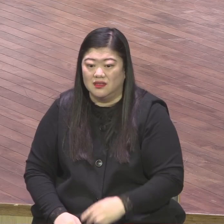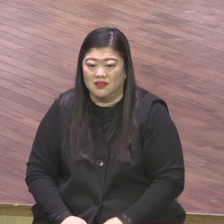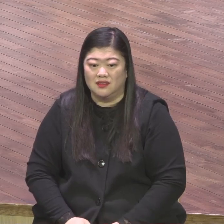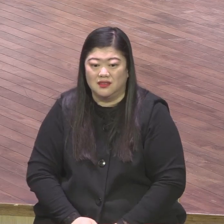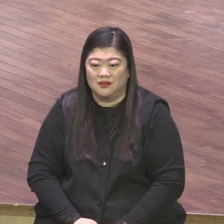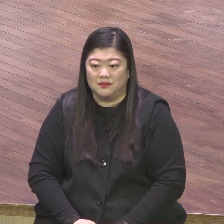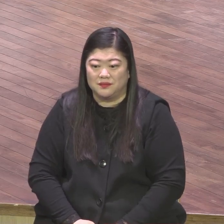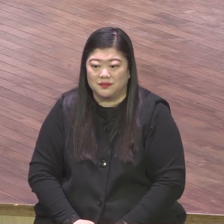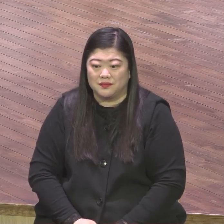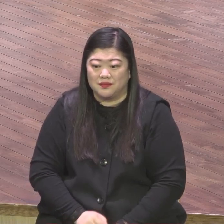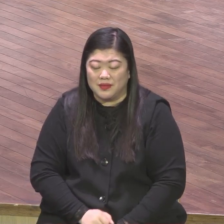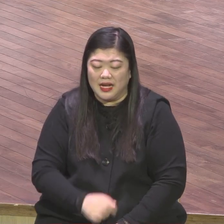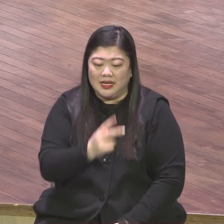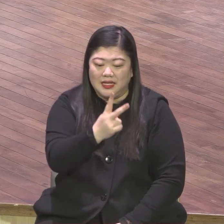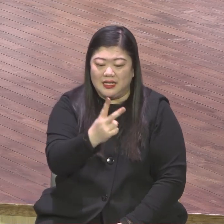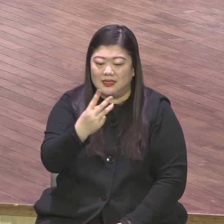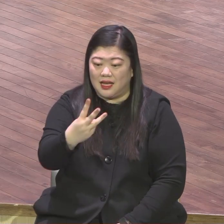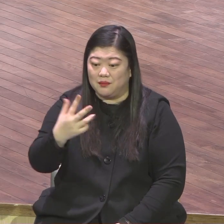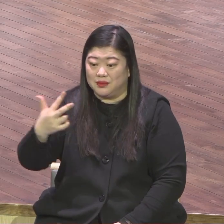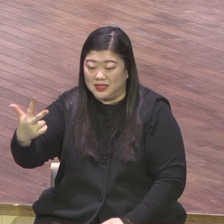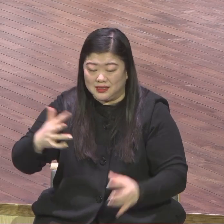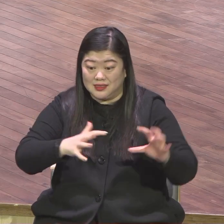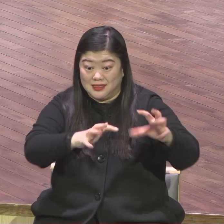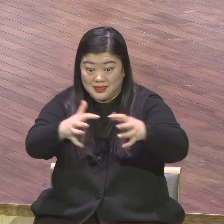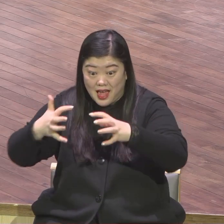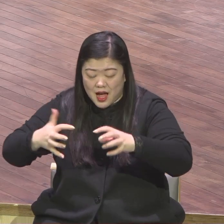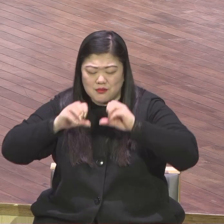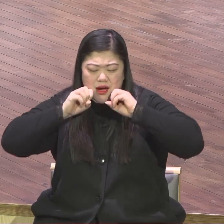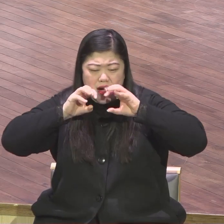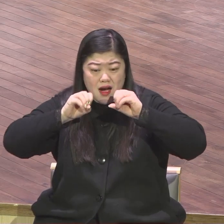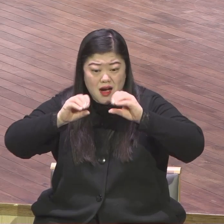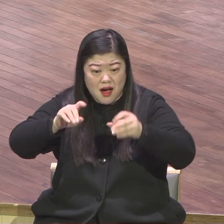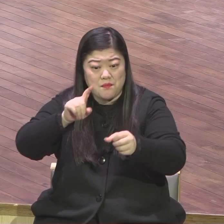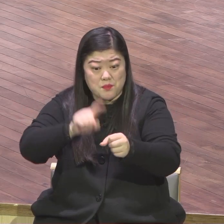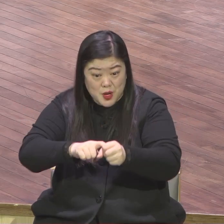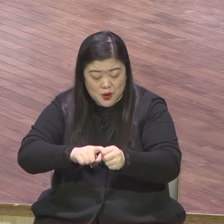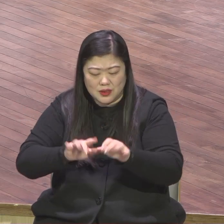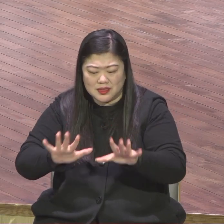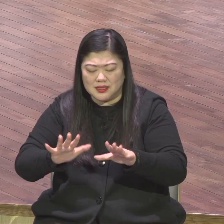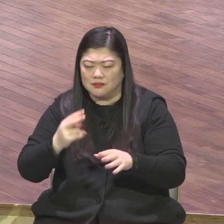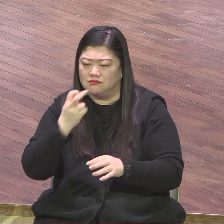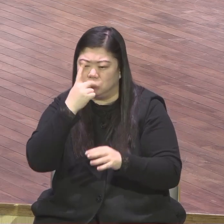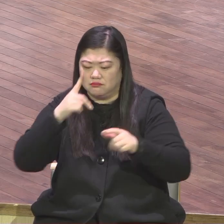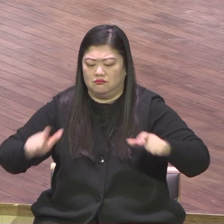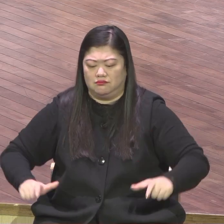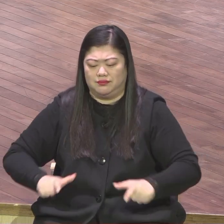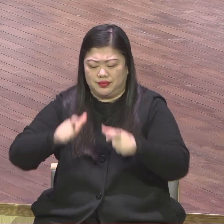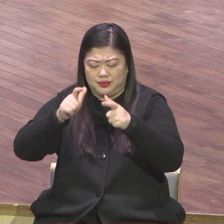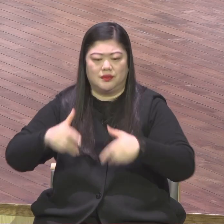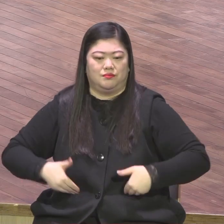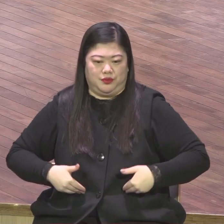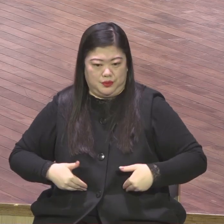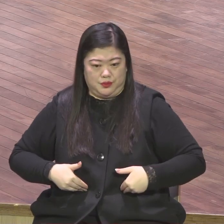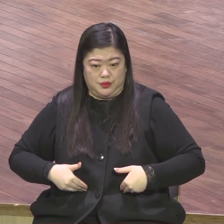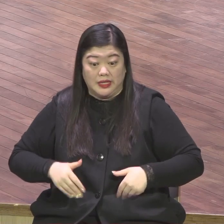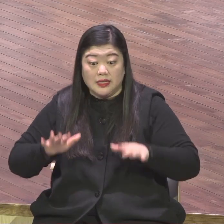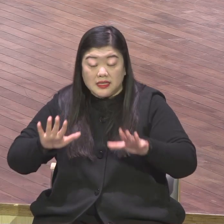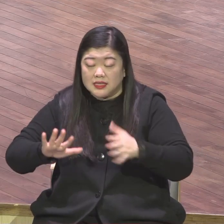237개의 선교 망대를 세우는 도전을 본격화해야 된다 현재 파송 선교사가 19개입니다